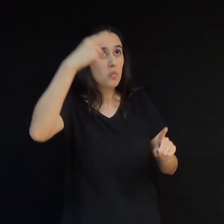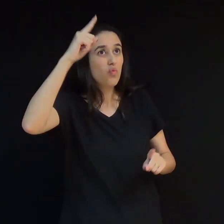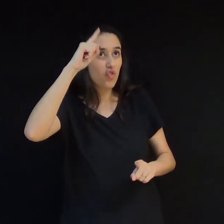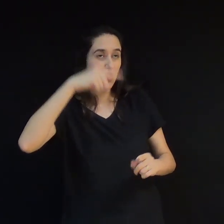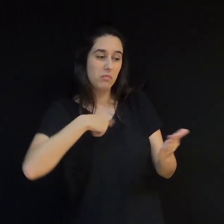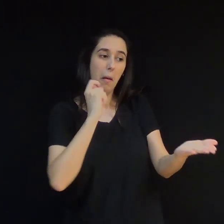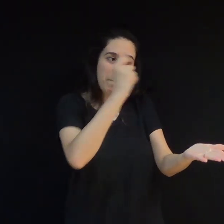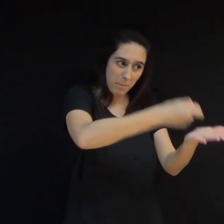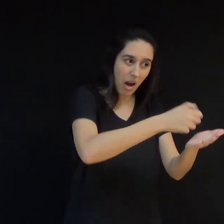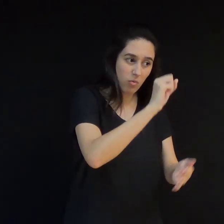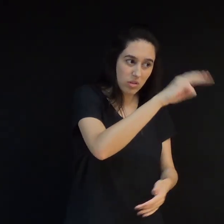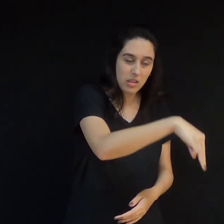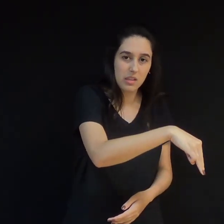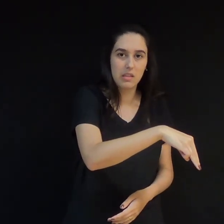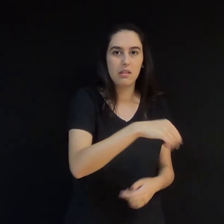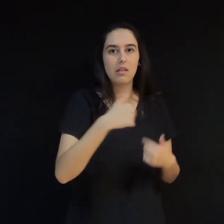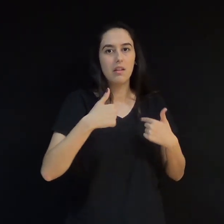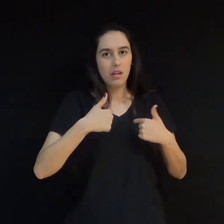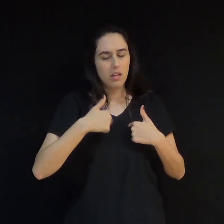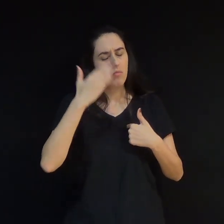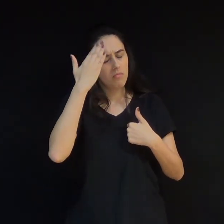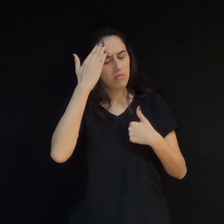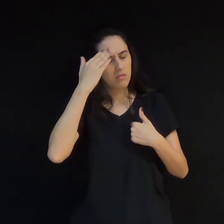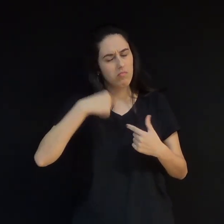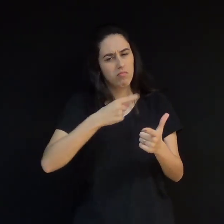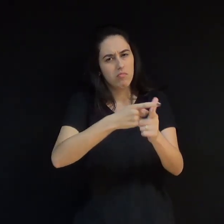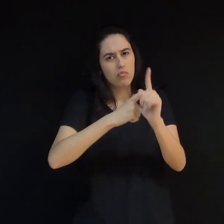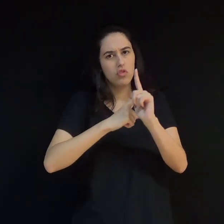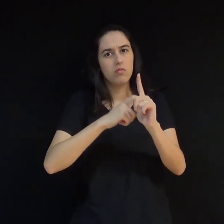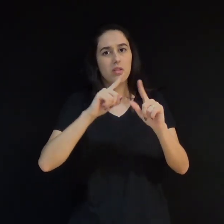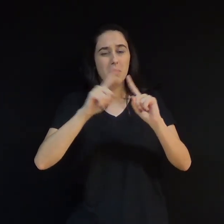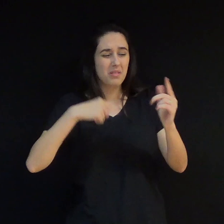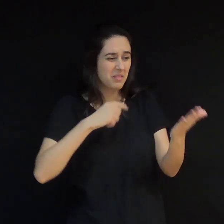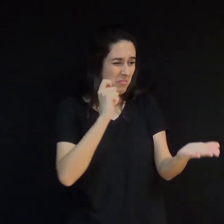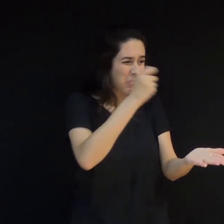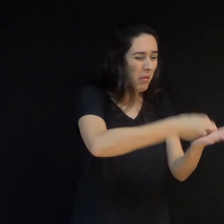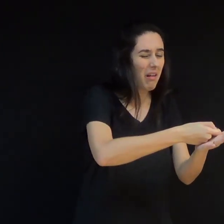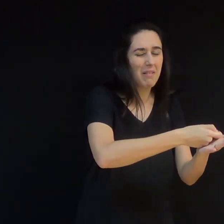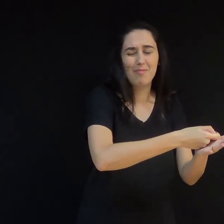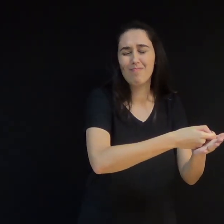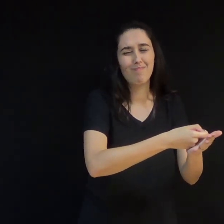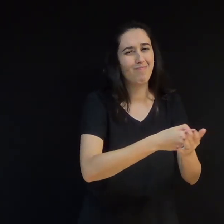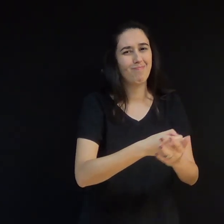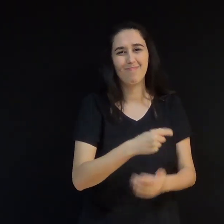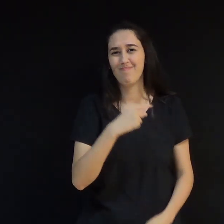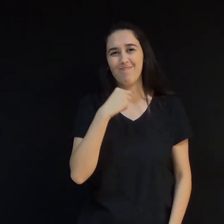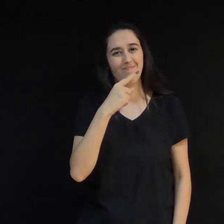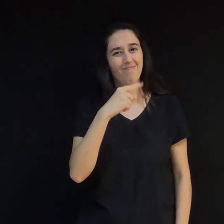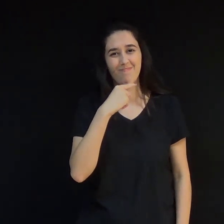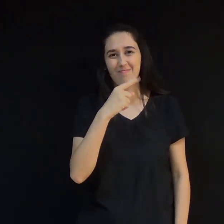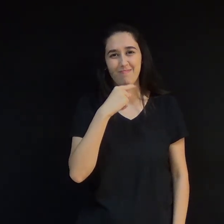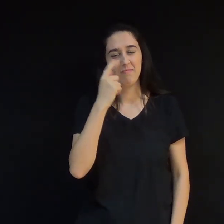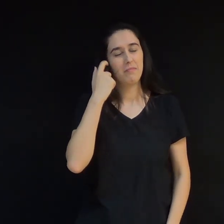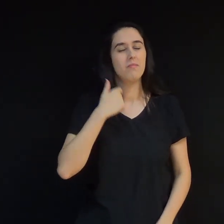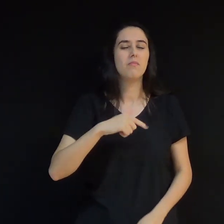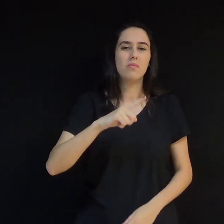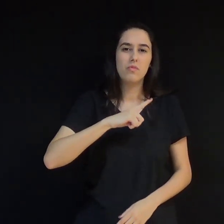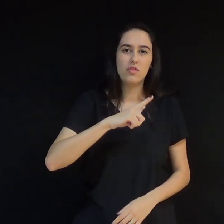pago quando puder. Embora eu assumisse minha dívida, não tinha o mínimo de recurso para poder pagar as duas,